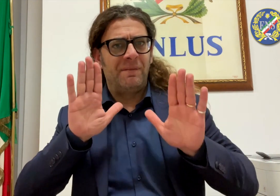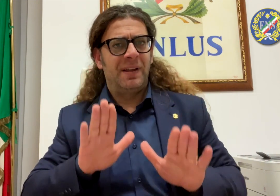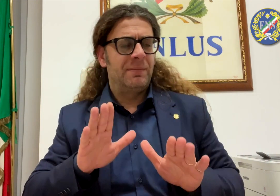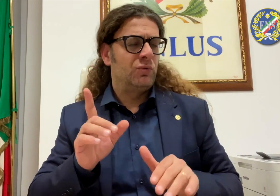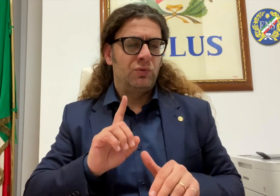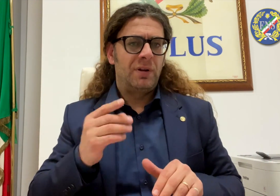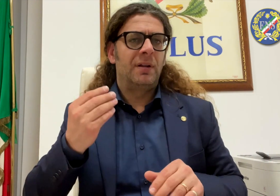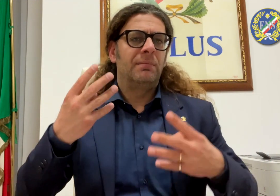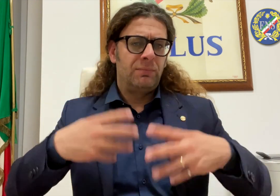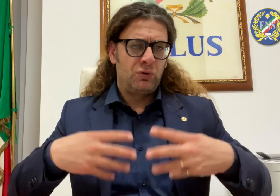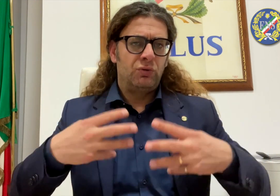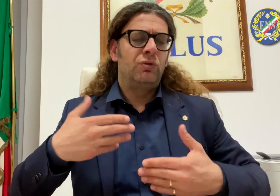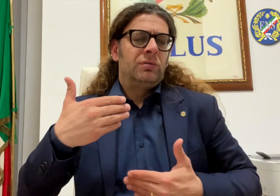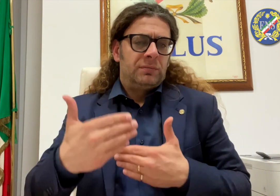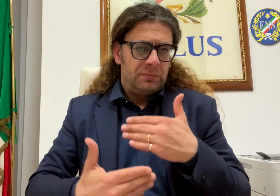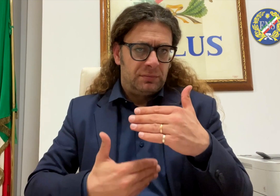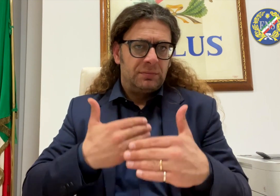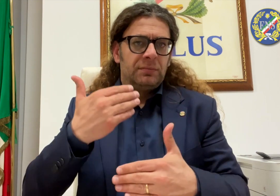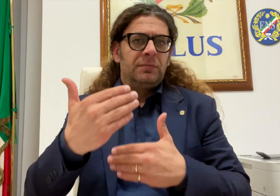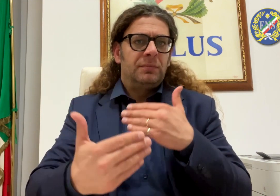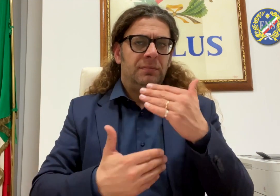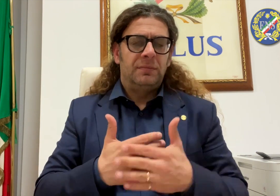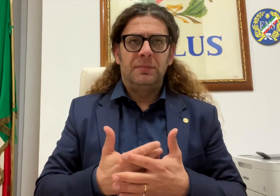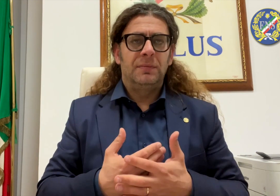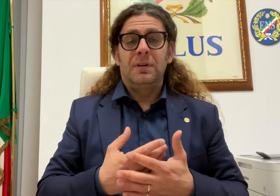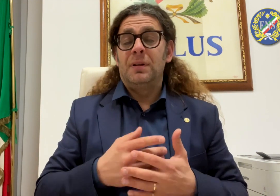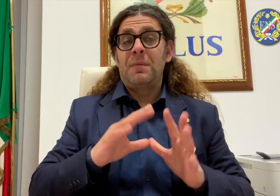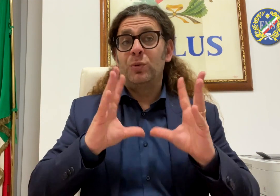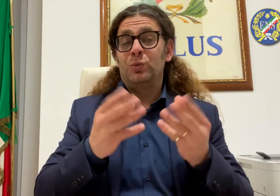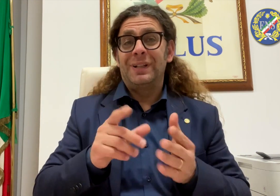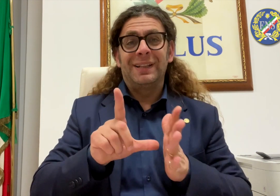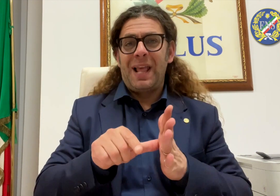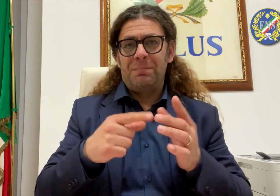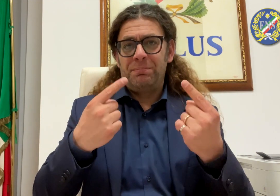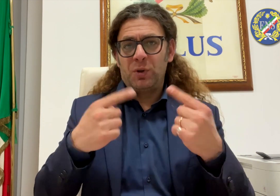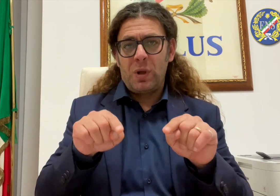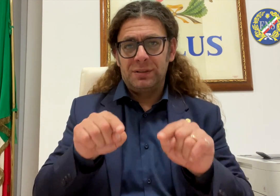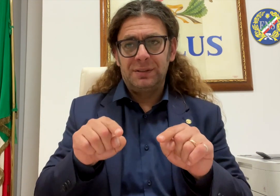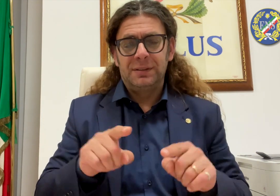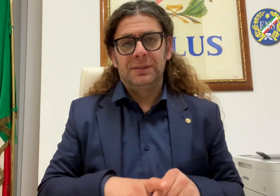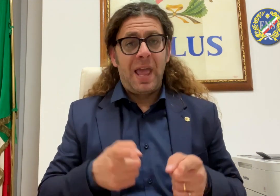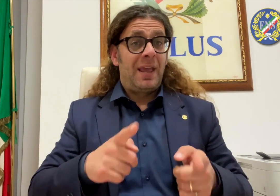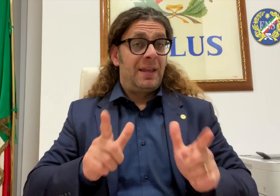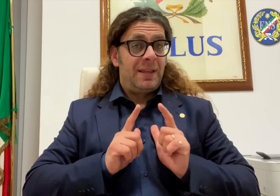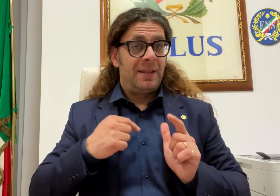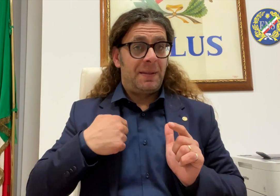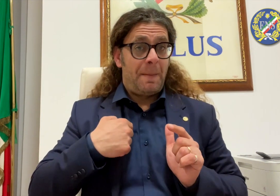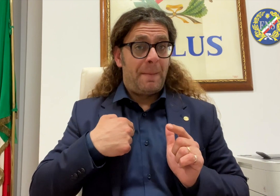esposto finora è il lavoro che stiamo portando avanti nell'interesse dell'ENS. Un'ultima riflessione che vorrei condividere con voi è